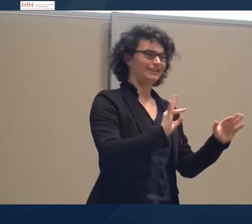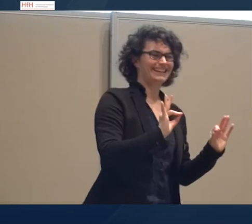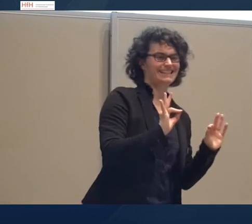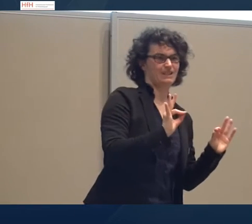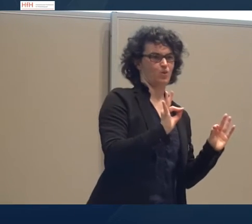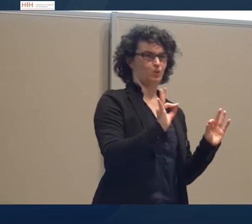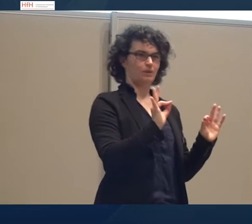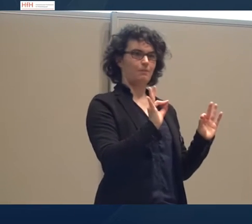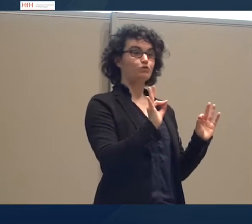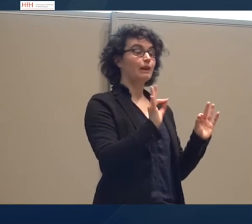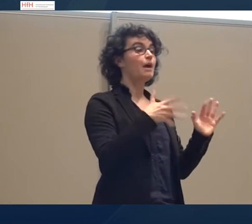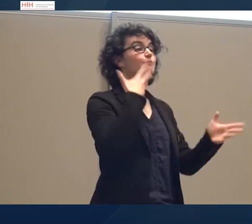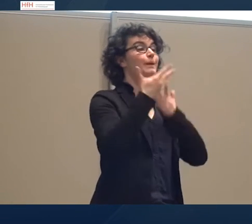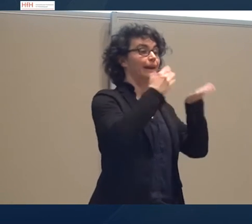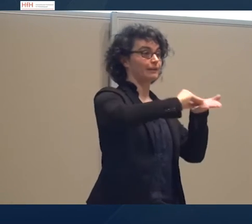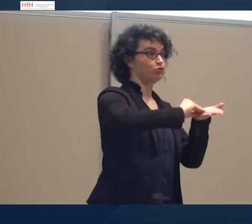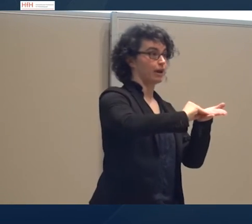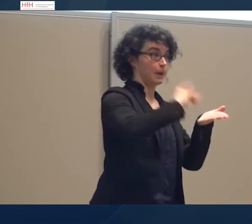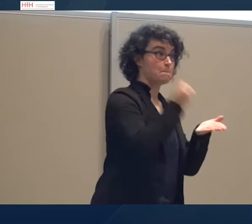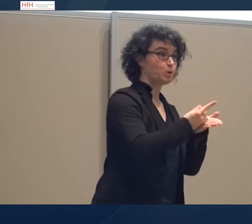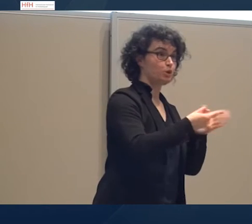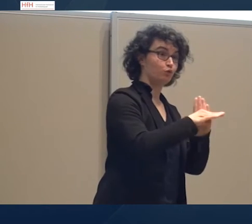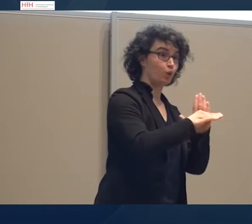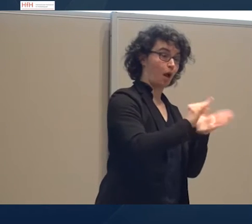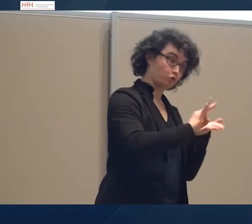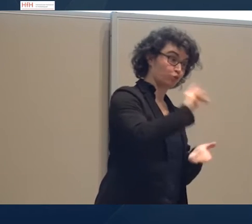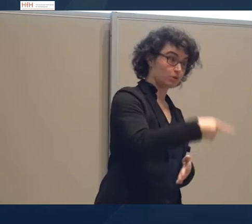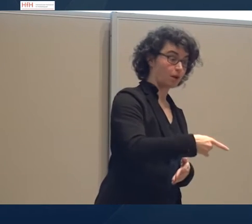schreiben, obwohl sie es sollen. Die schreiben da immer eine Geschichte.